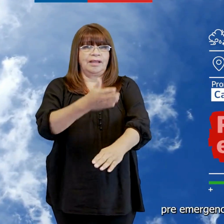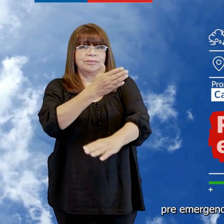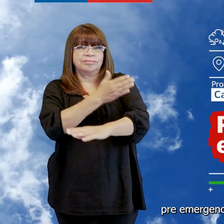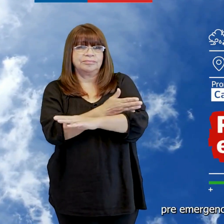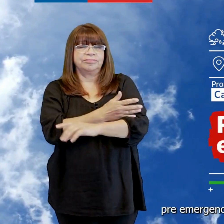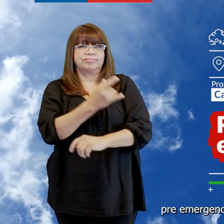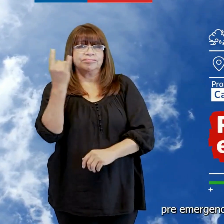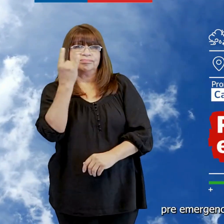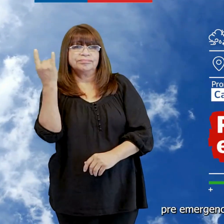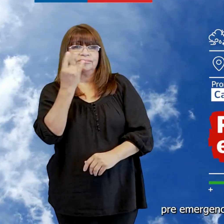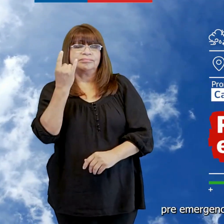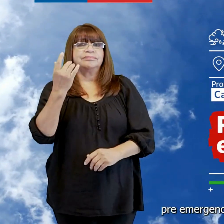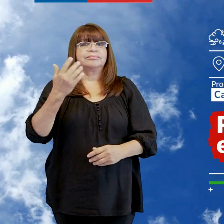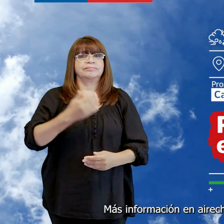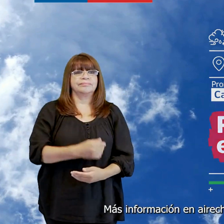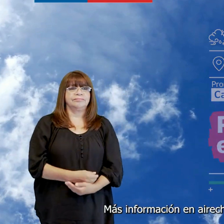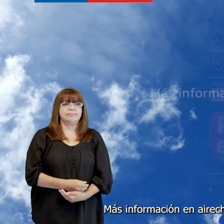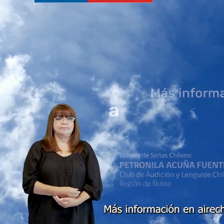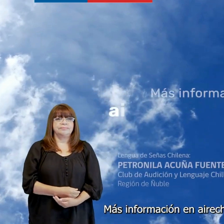Preemergencia